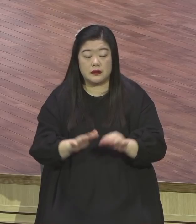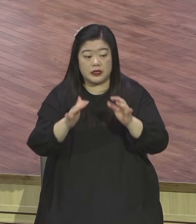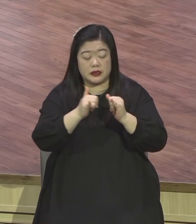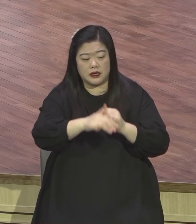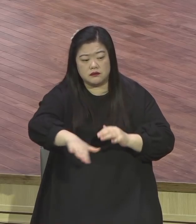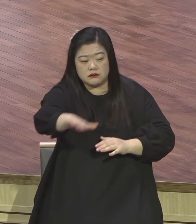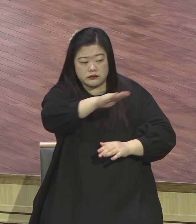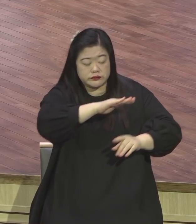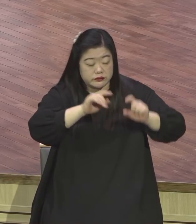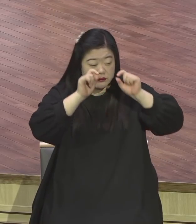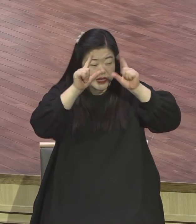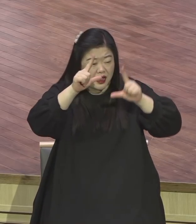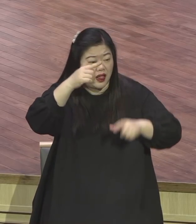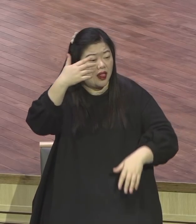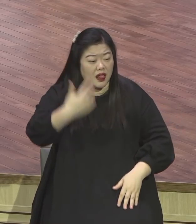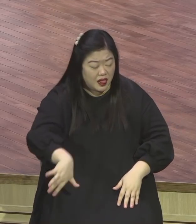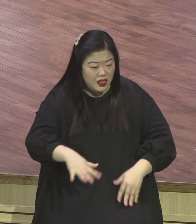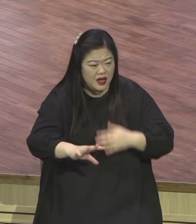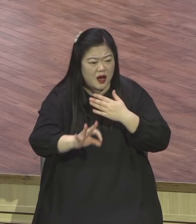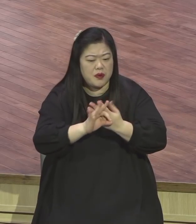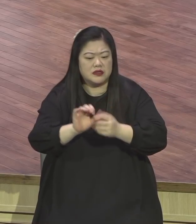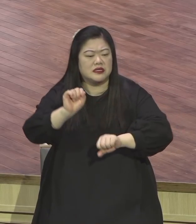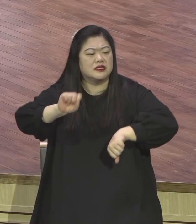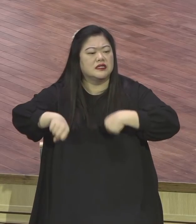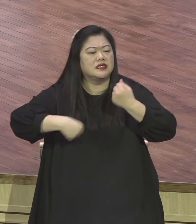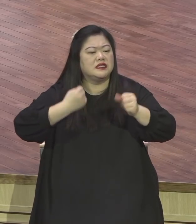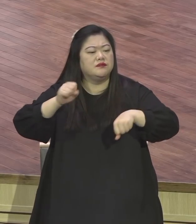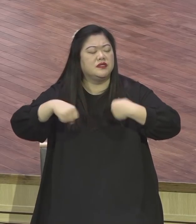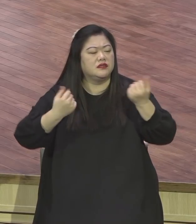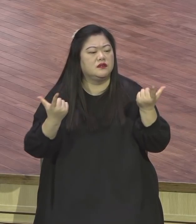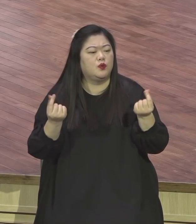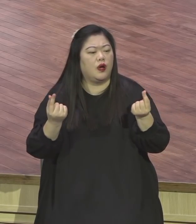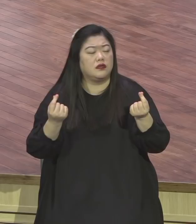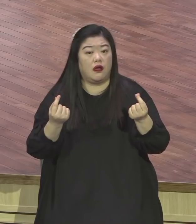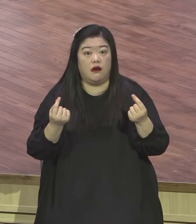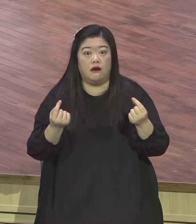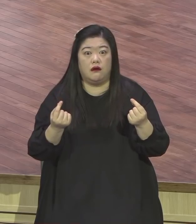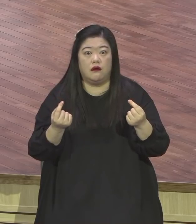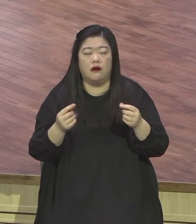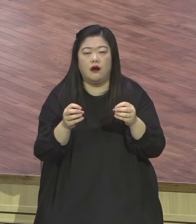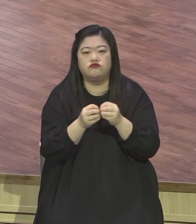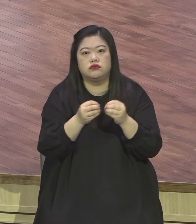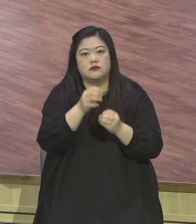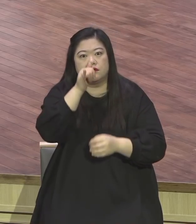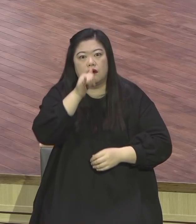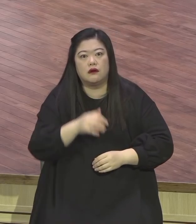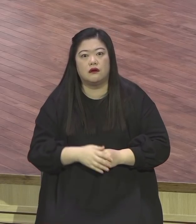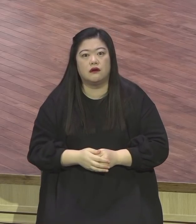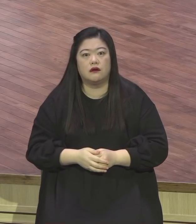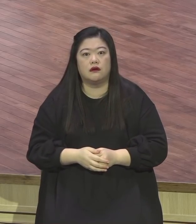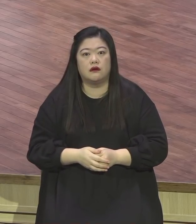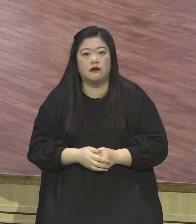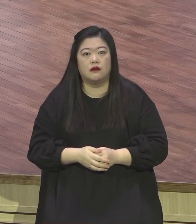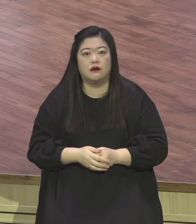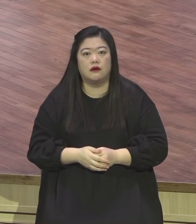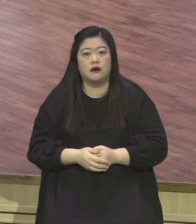멸망하는 짐승과 같다고 그랬어요. 무섭지요. 말씀을 듣고도 깨닫지 못한 짐승의 짐승